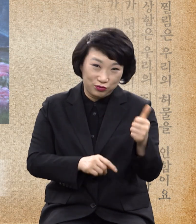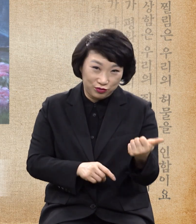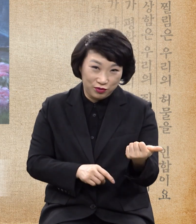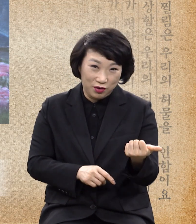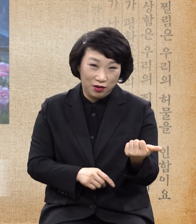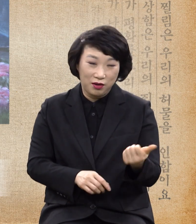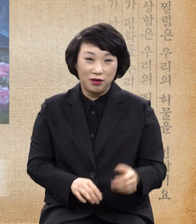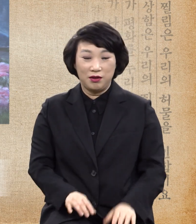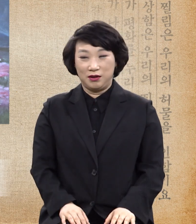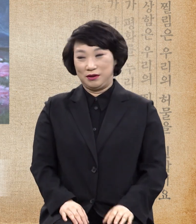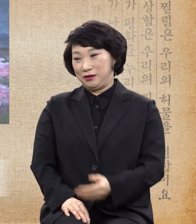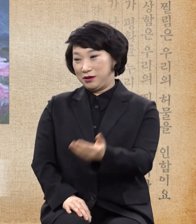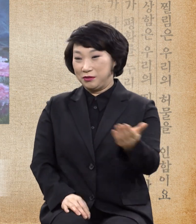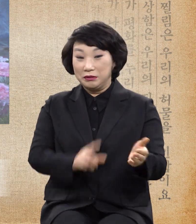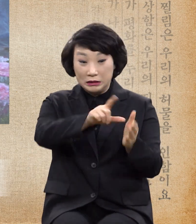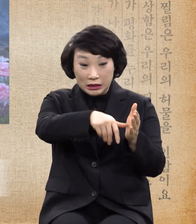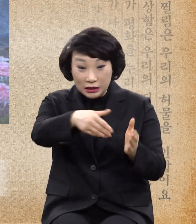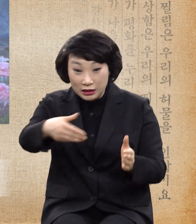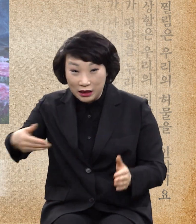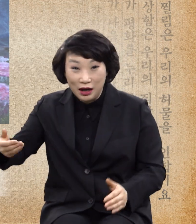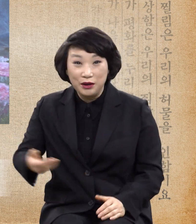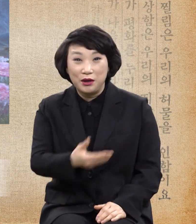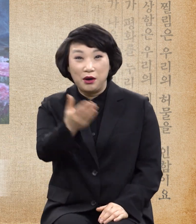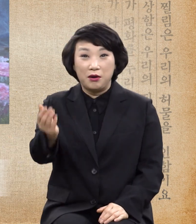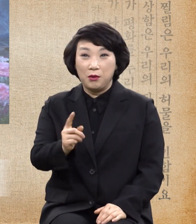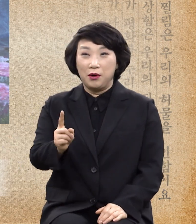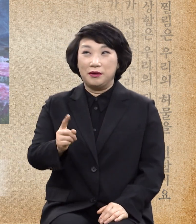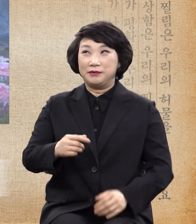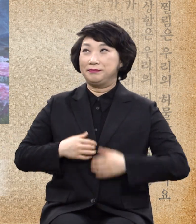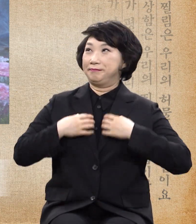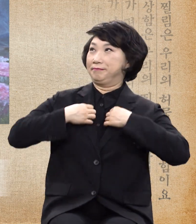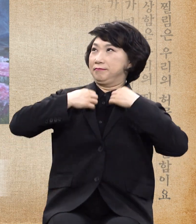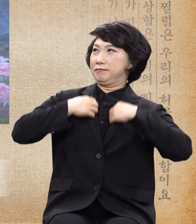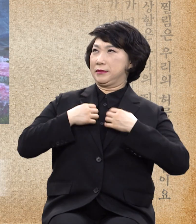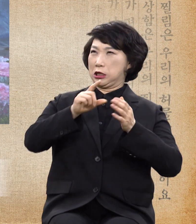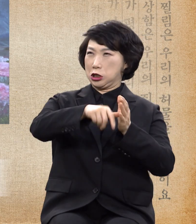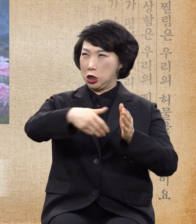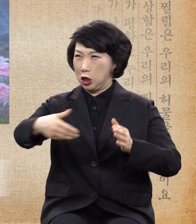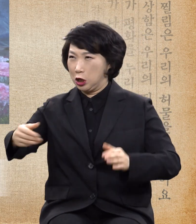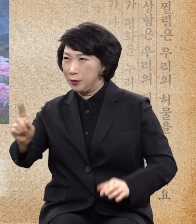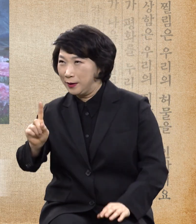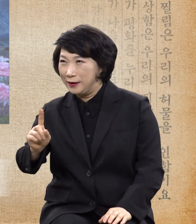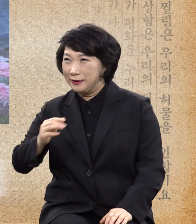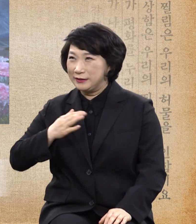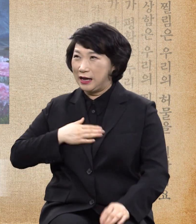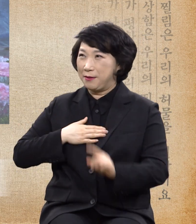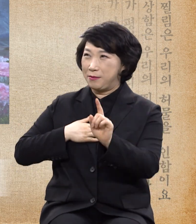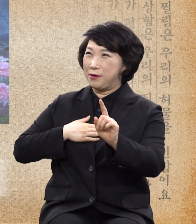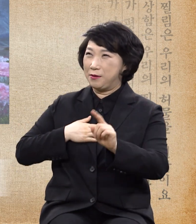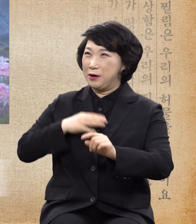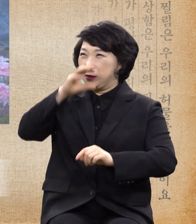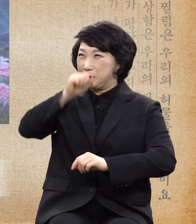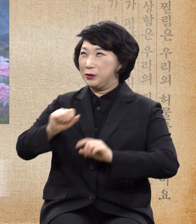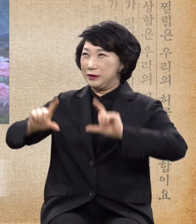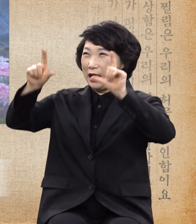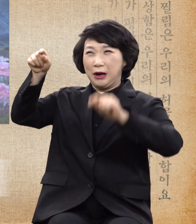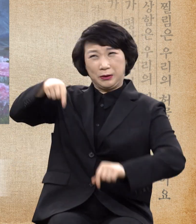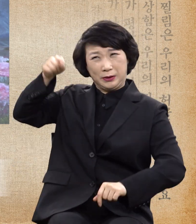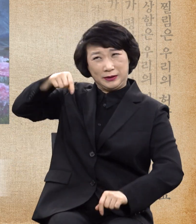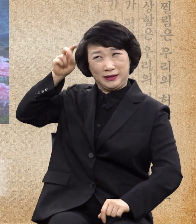세월은 대단히 아 나는 세월 가면 그래도 나에게 뭔가 좋은 날이 오지